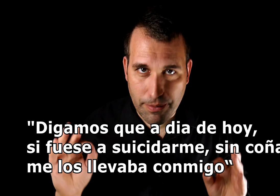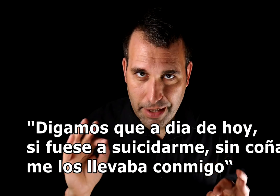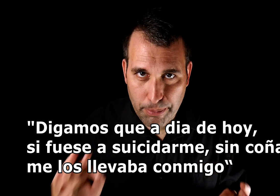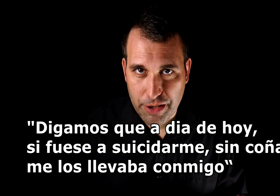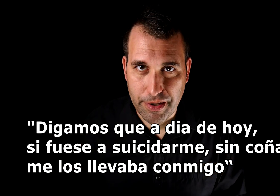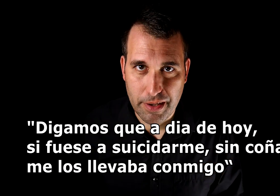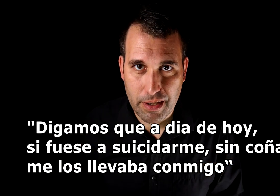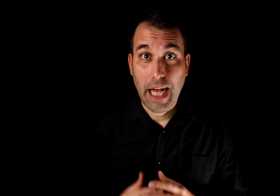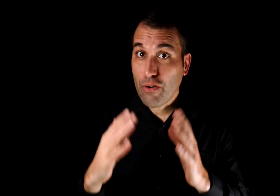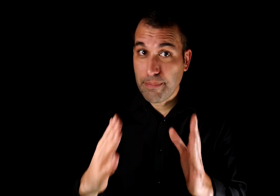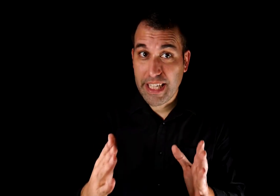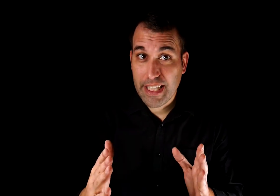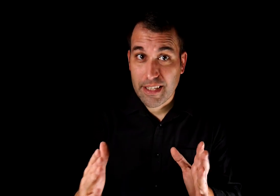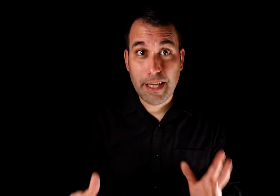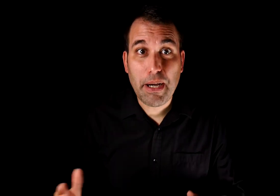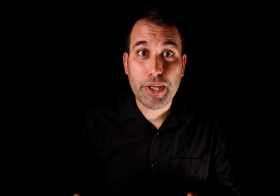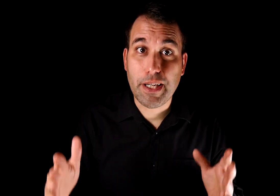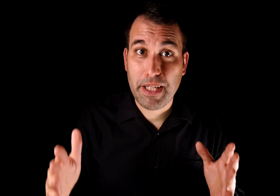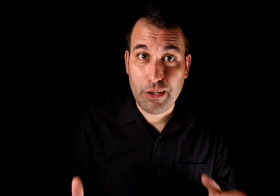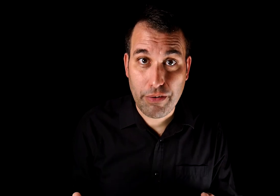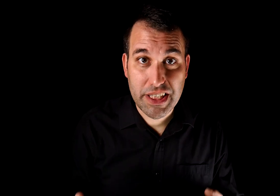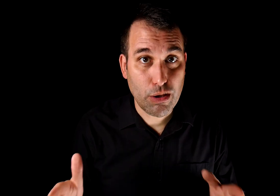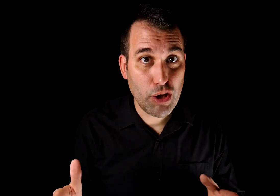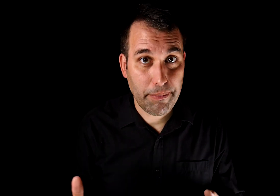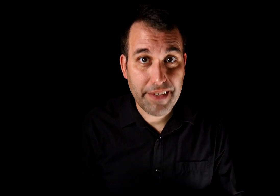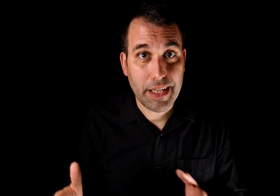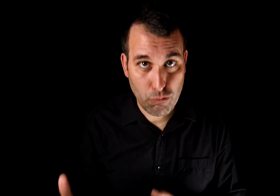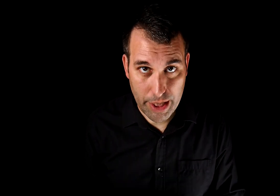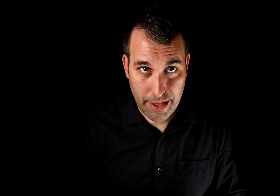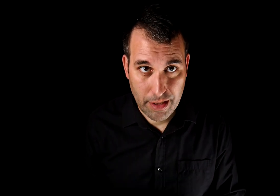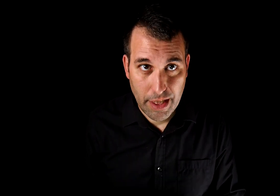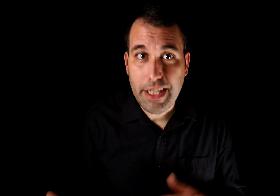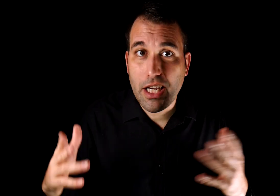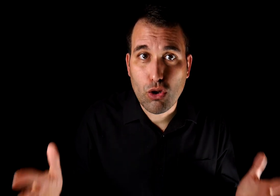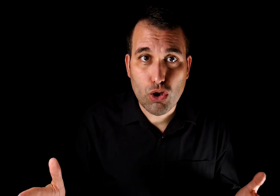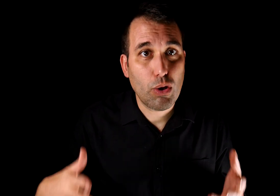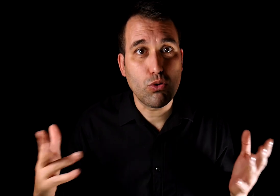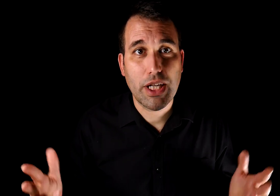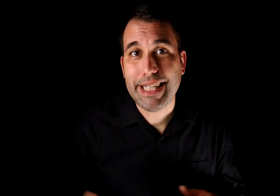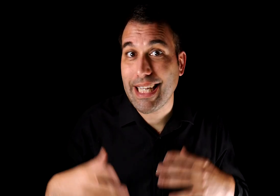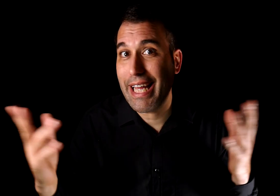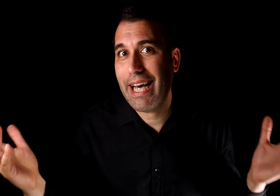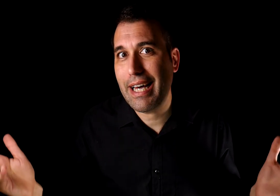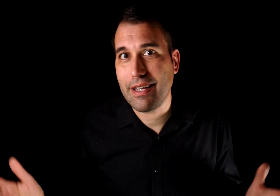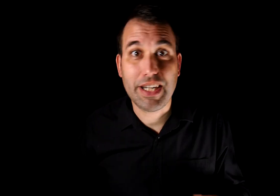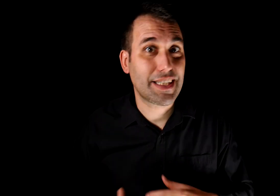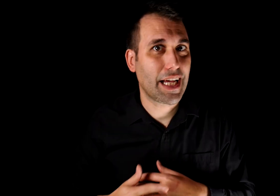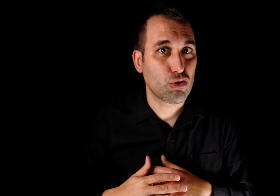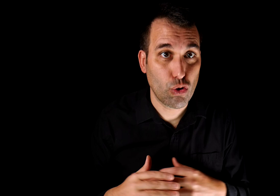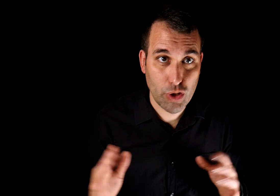llevaba conmigo. Ahora imagina que Paco ha interpretado la frase como una amenaza de muerte, y que otros lo acusan de exagerar, de haber sacado solo un